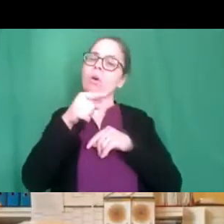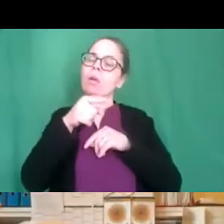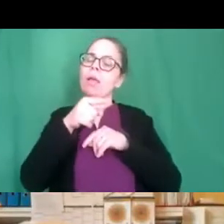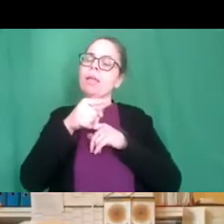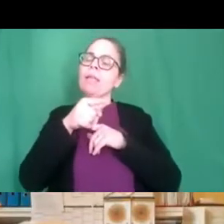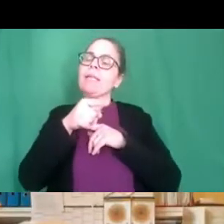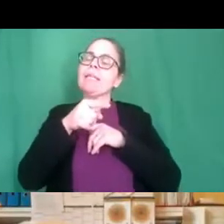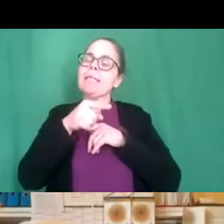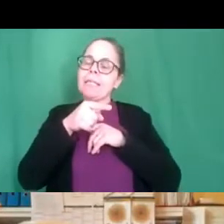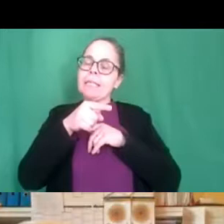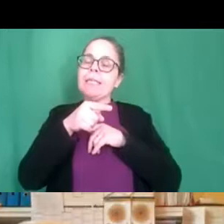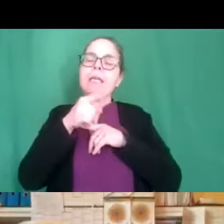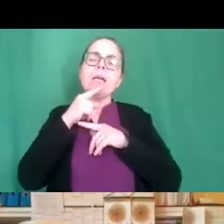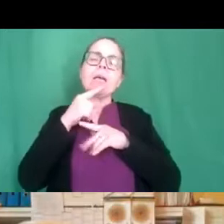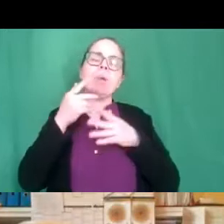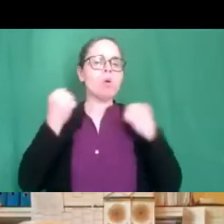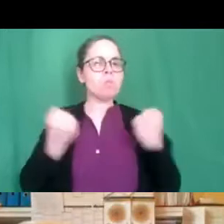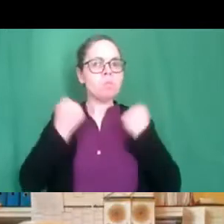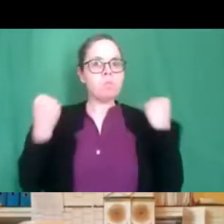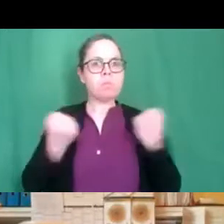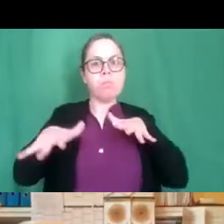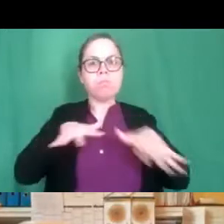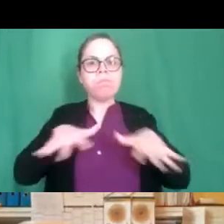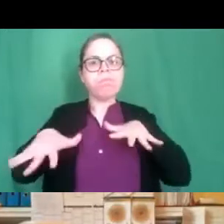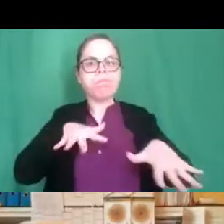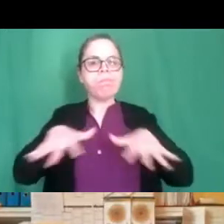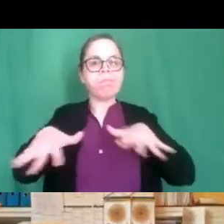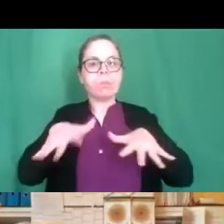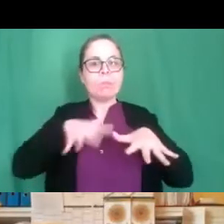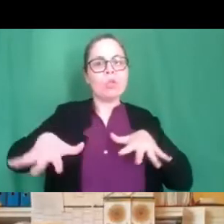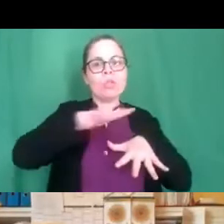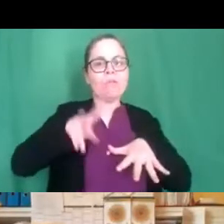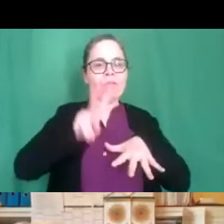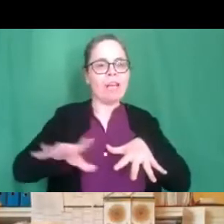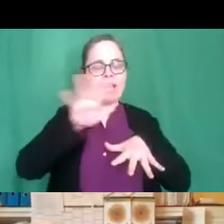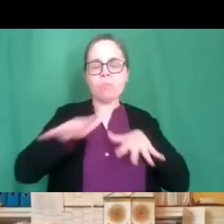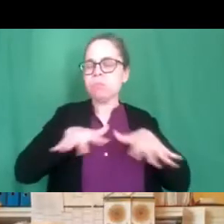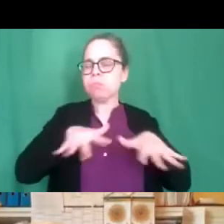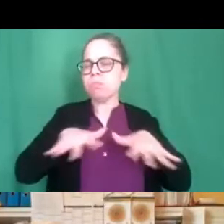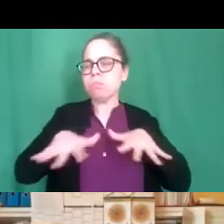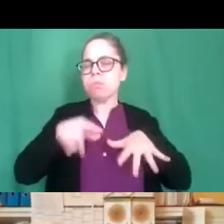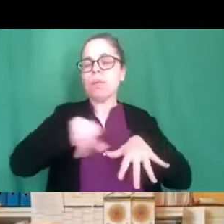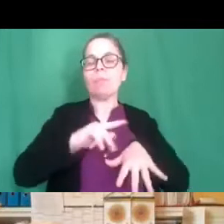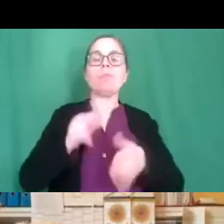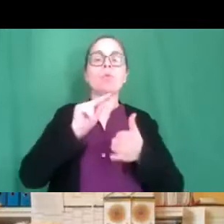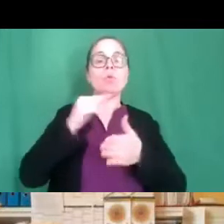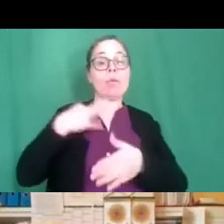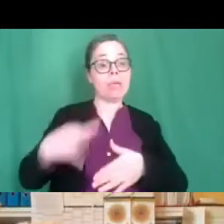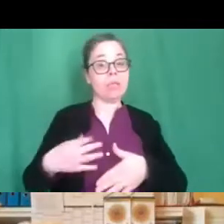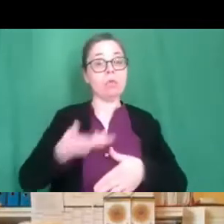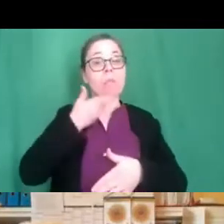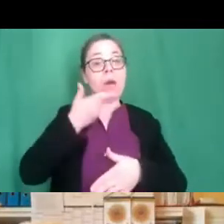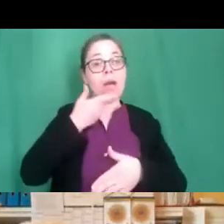protagonista molto attiva eh sul territorio e eh speriamo appunto che eh l'Istituto Magrotto di Padova